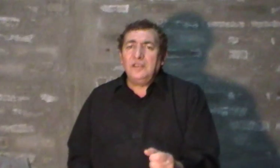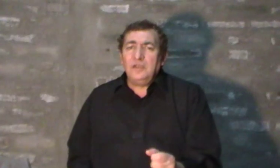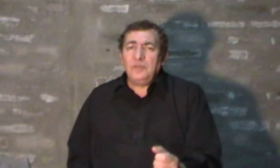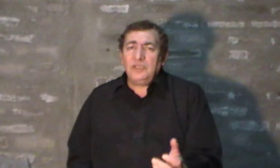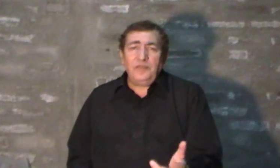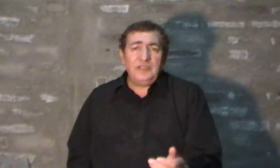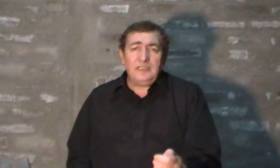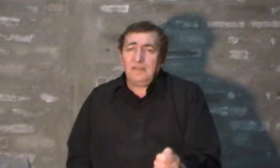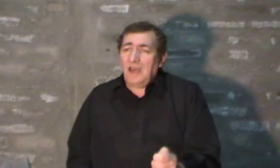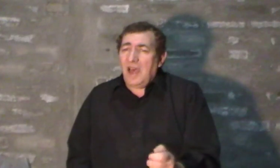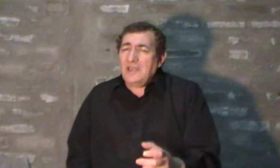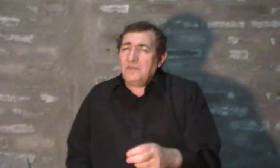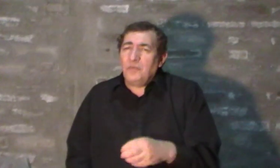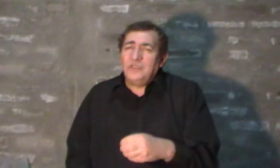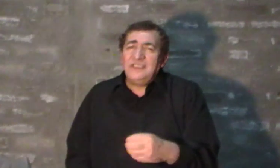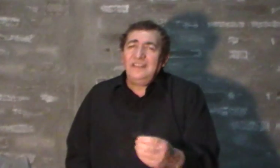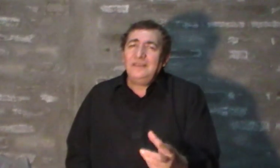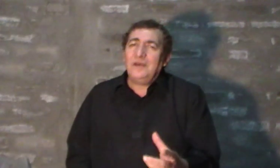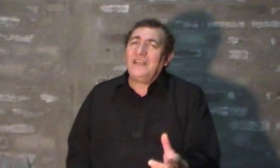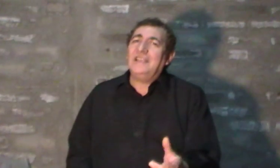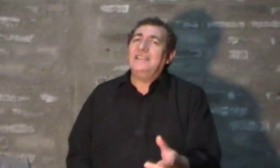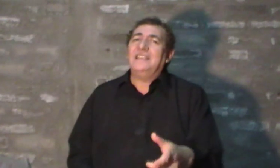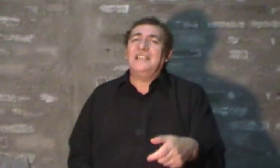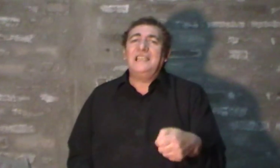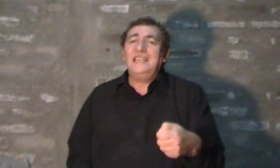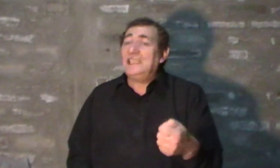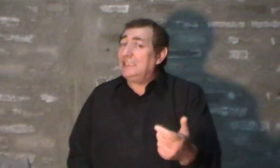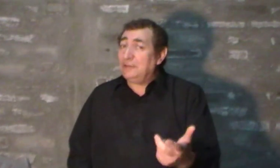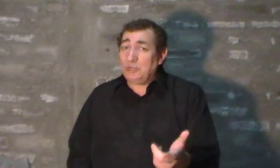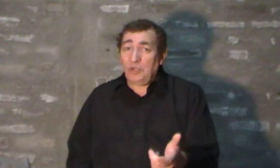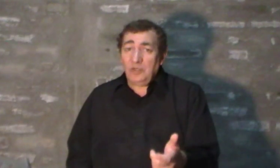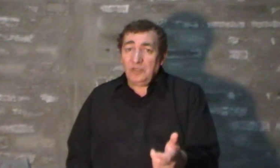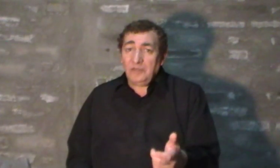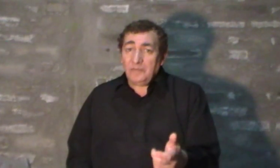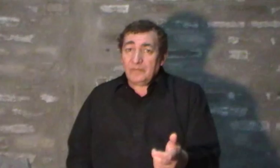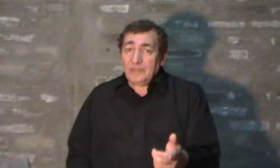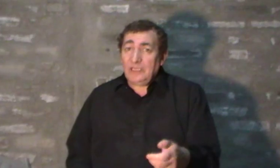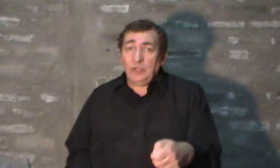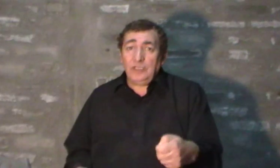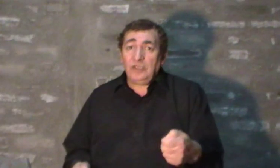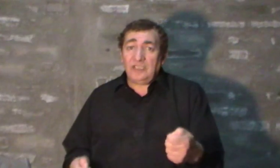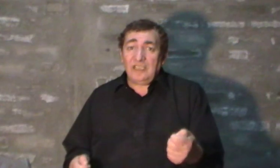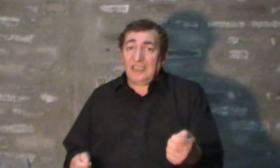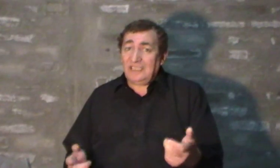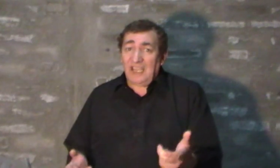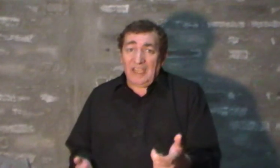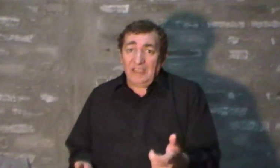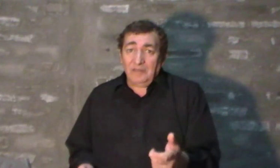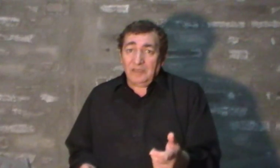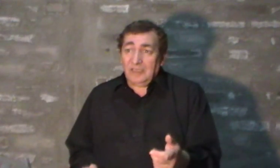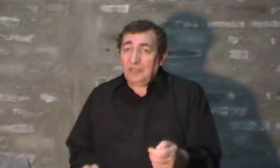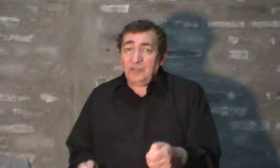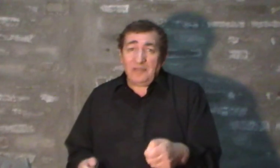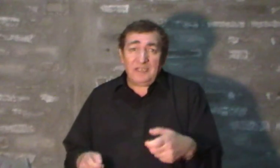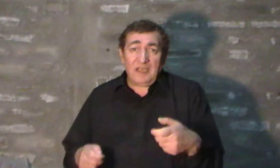pero en definitiva hay muchísima gente que lee el libro y lo único que atrae es una vida